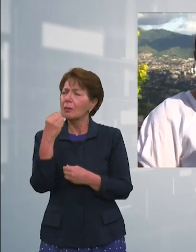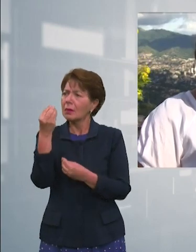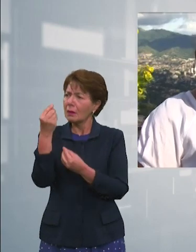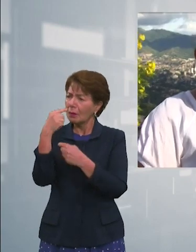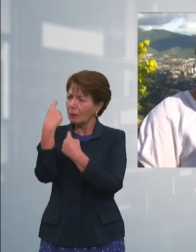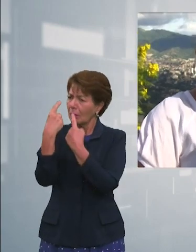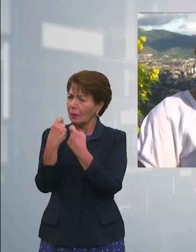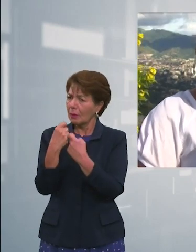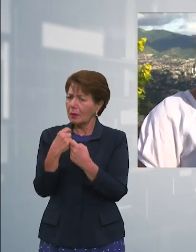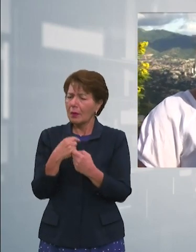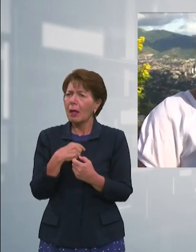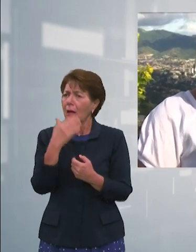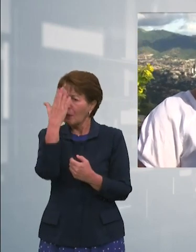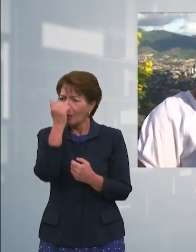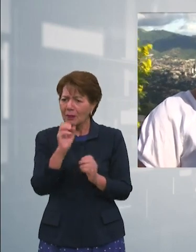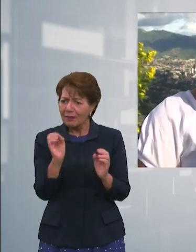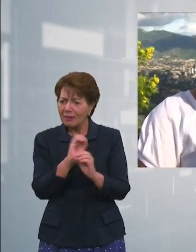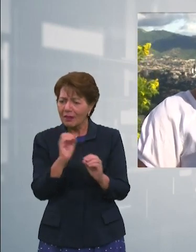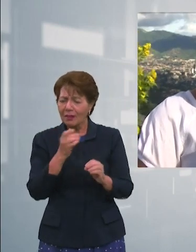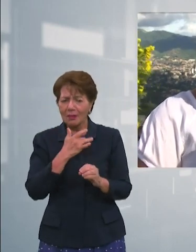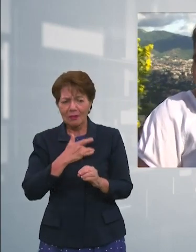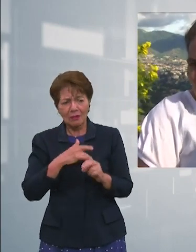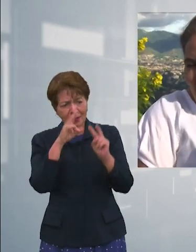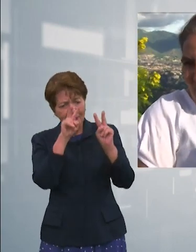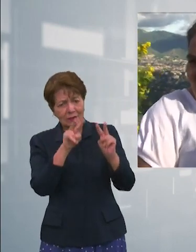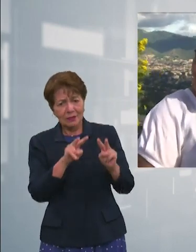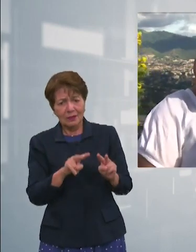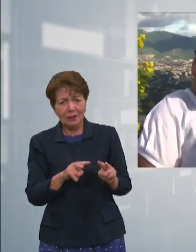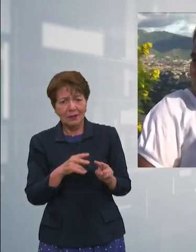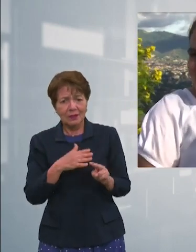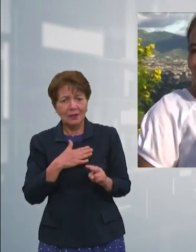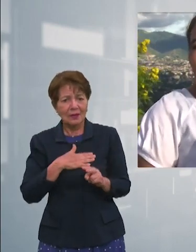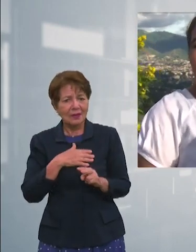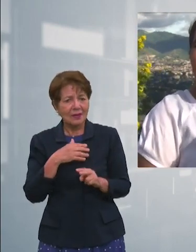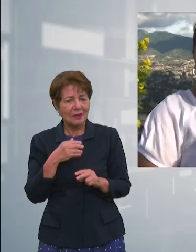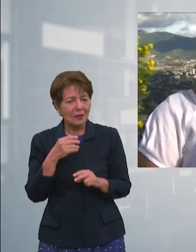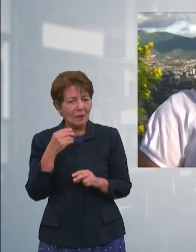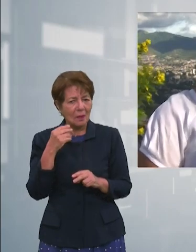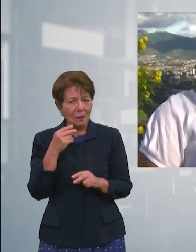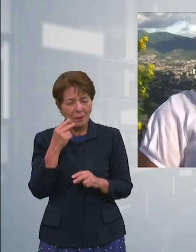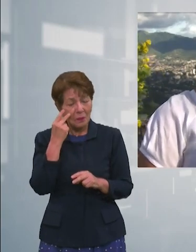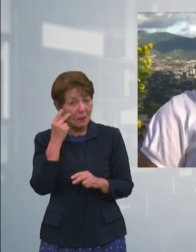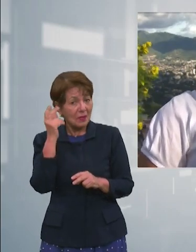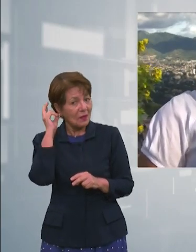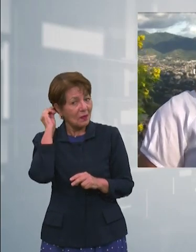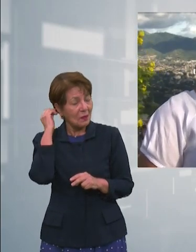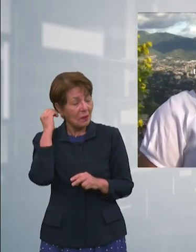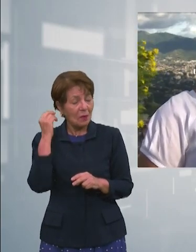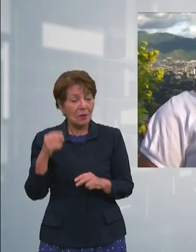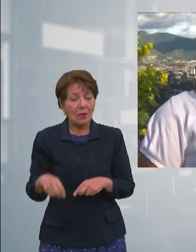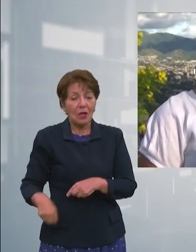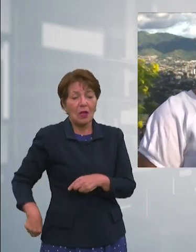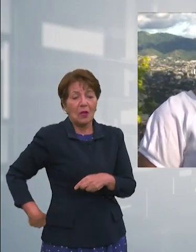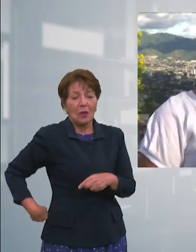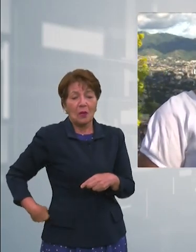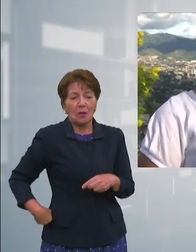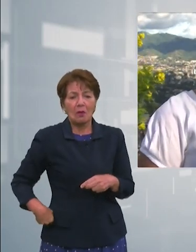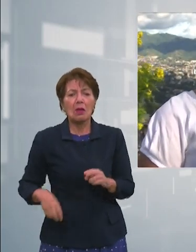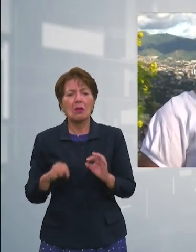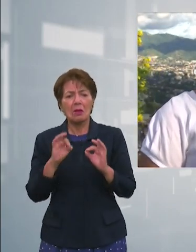ponía triste, que mi pelo, porque, bueno, mire, es inmenso y así lo tenía cuando se me cayó.